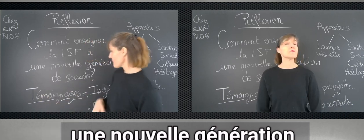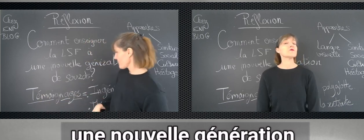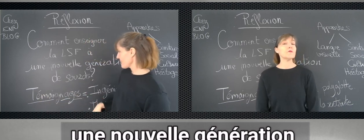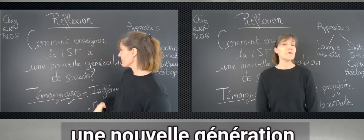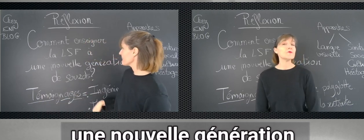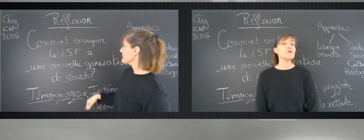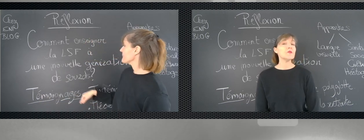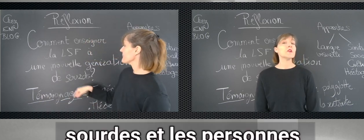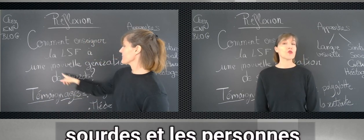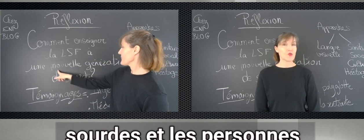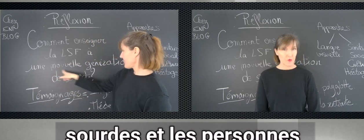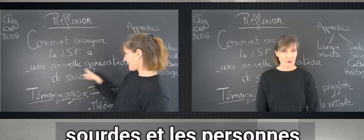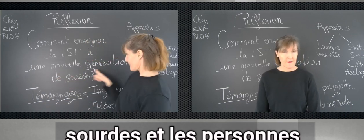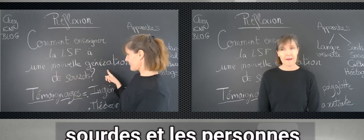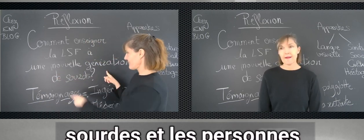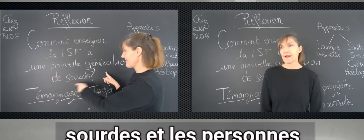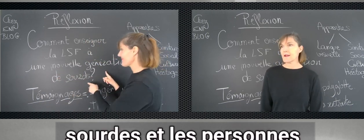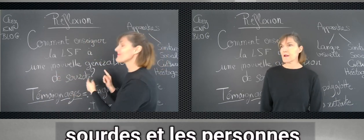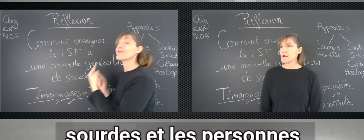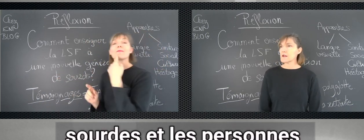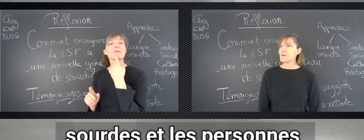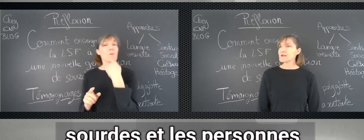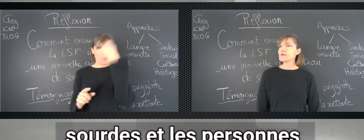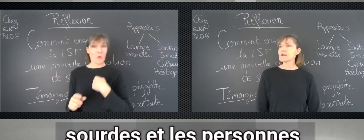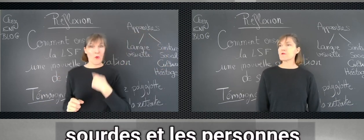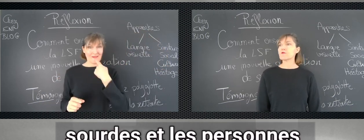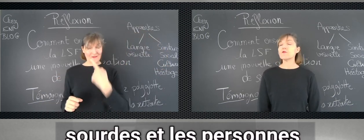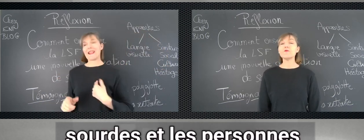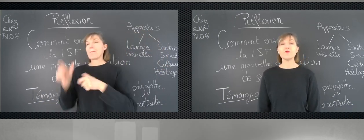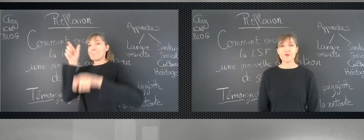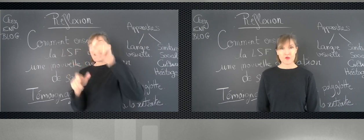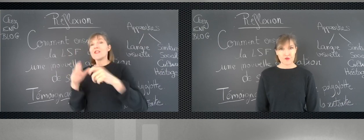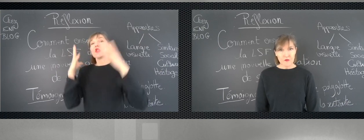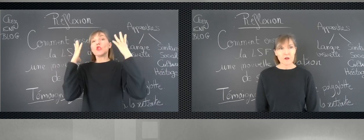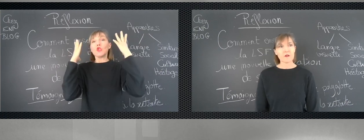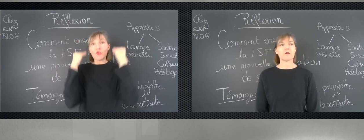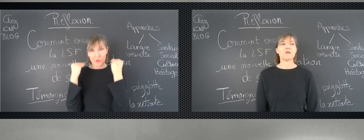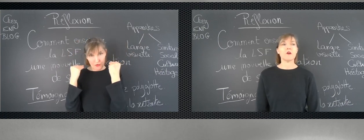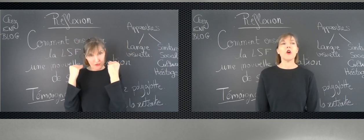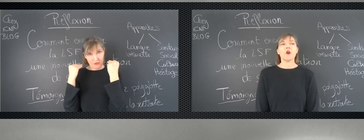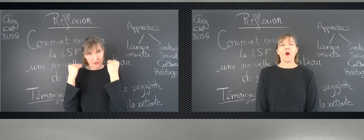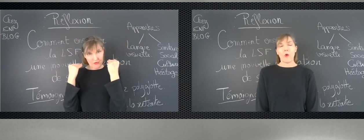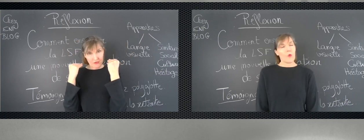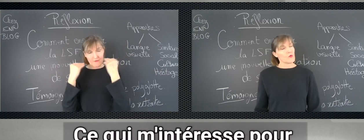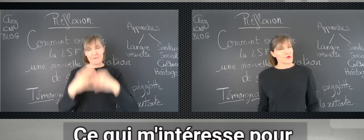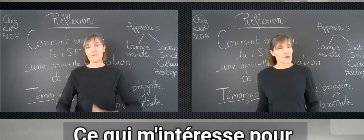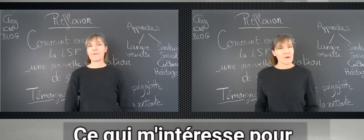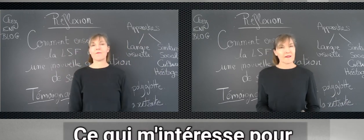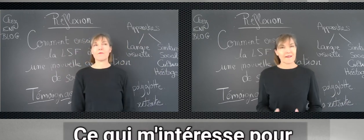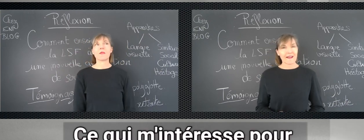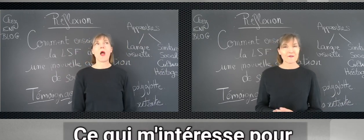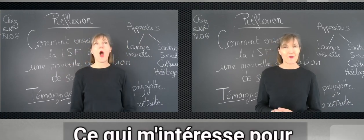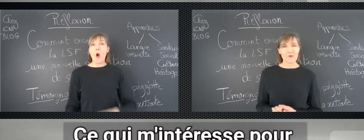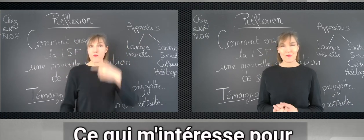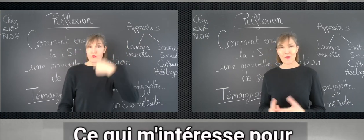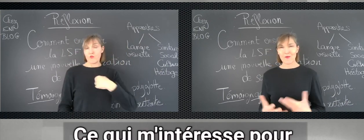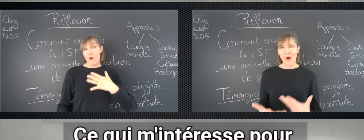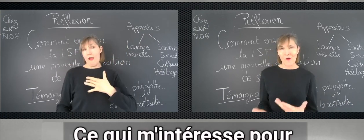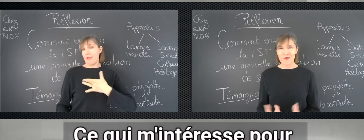devenues sourdes. Et les personnes qui sont devenues sourdes, ce qui m'intéresse pour moi aujourd